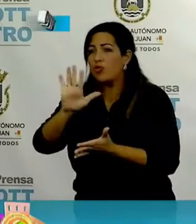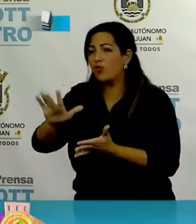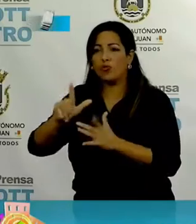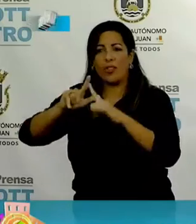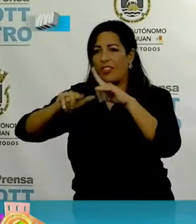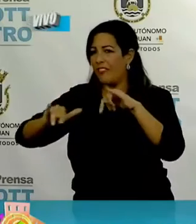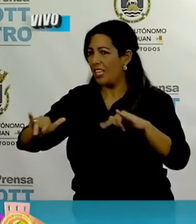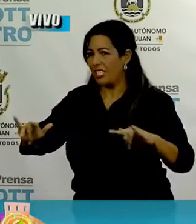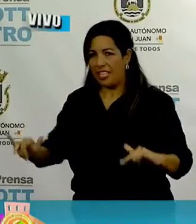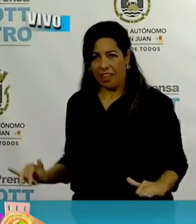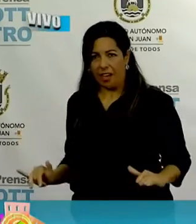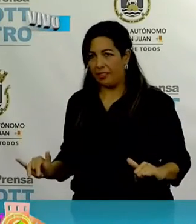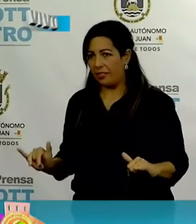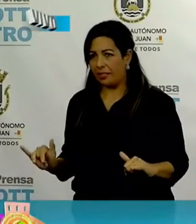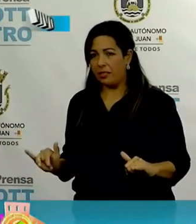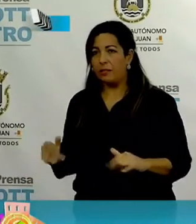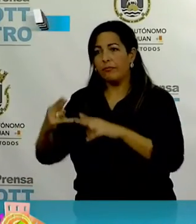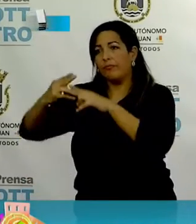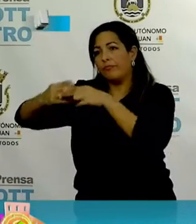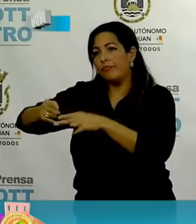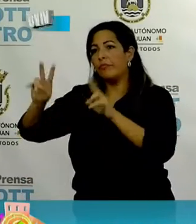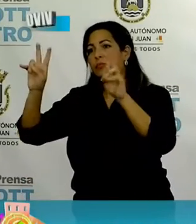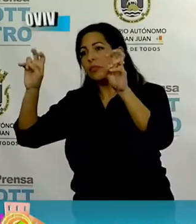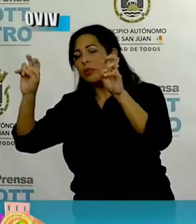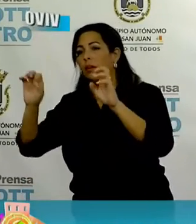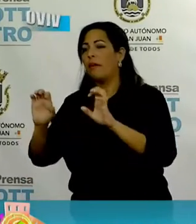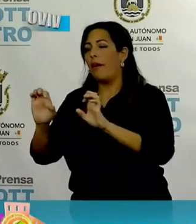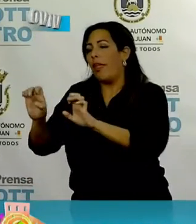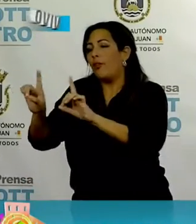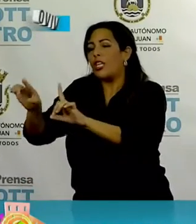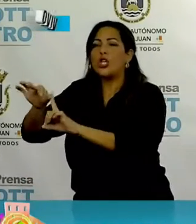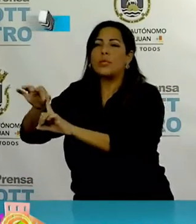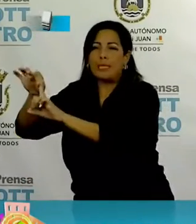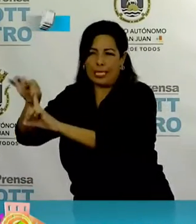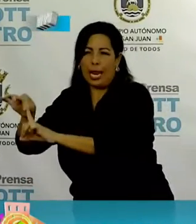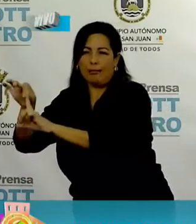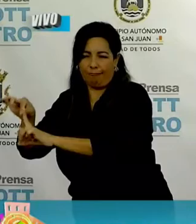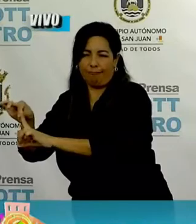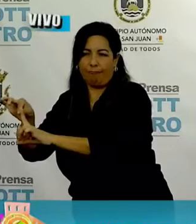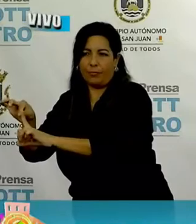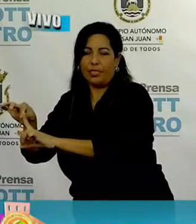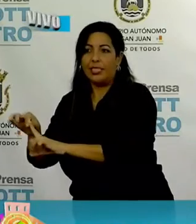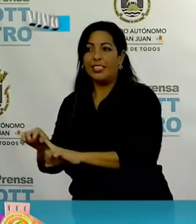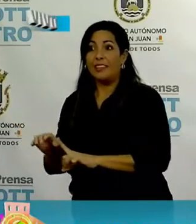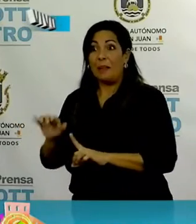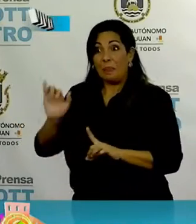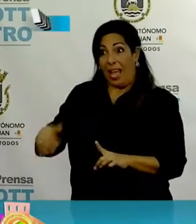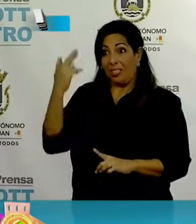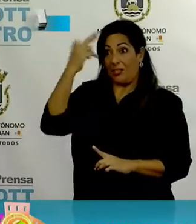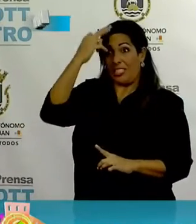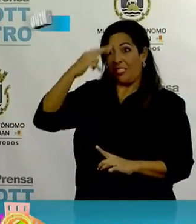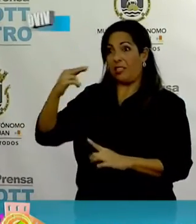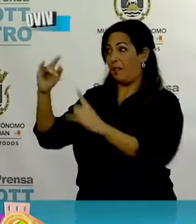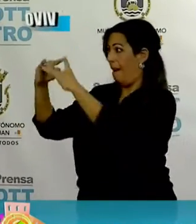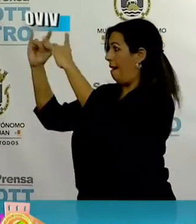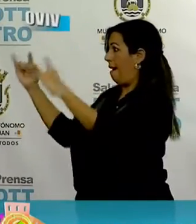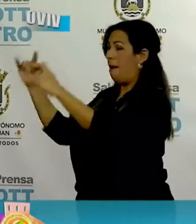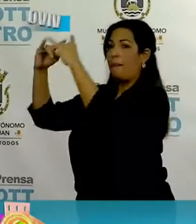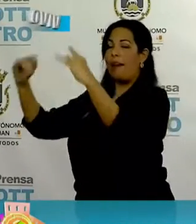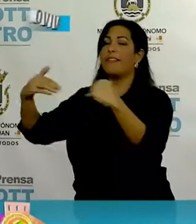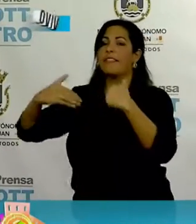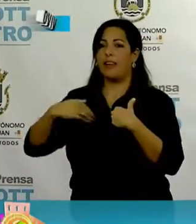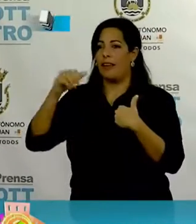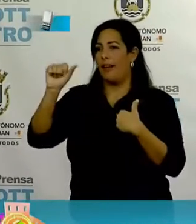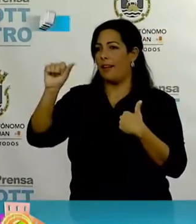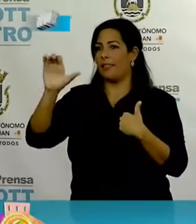funcional. Algunos llaman de educación especial. Por eso las carpas tienen aire acondicionado.